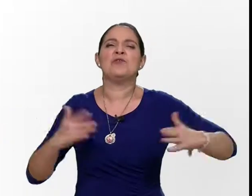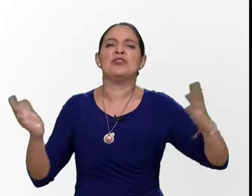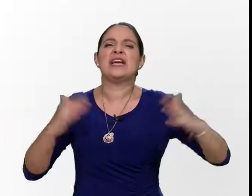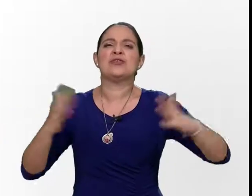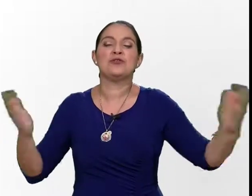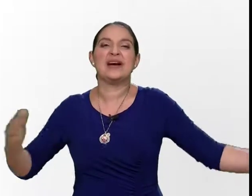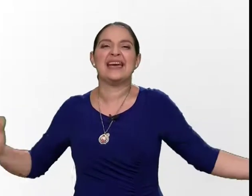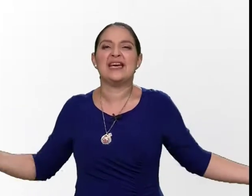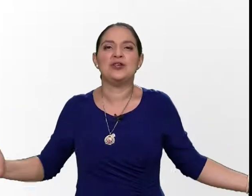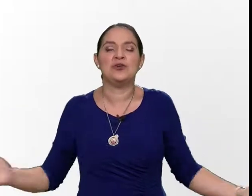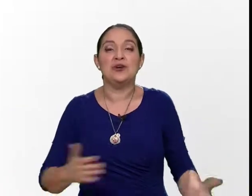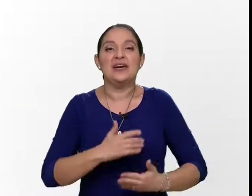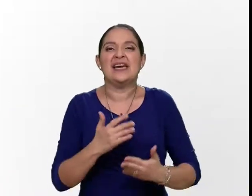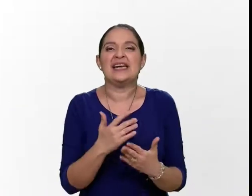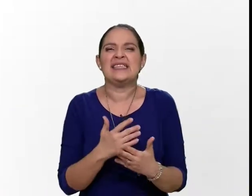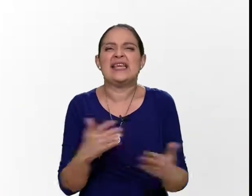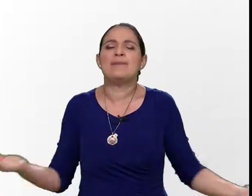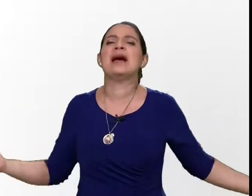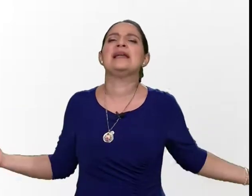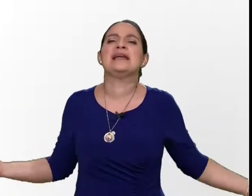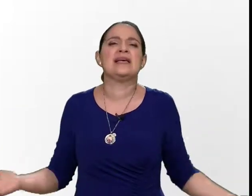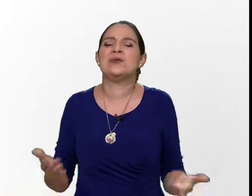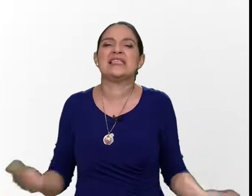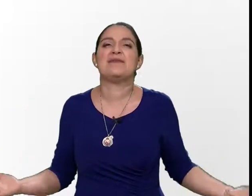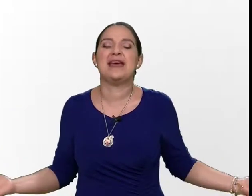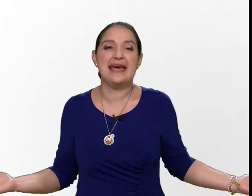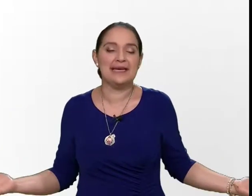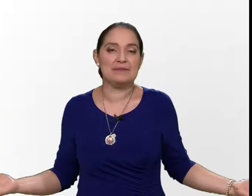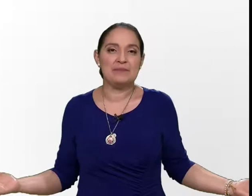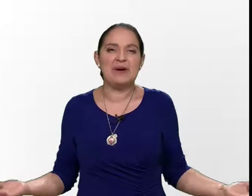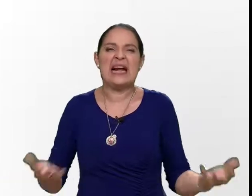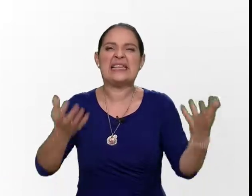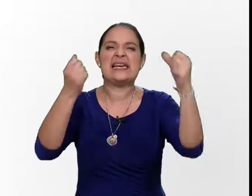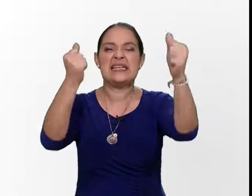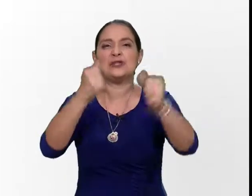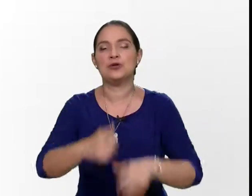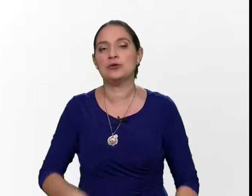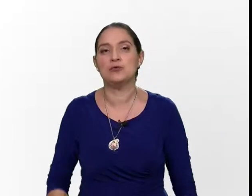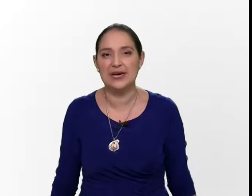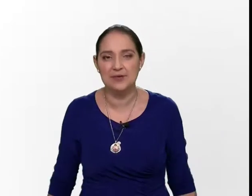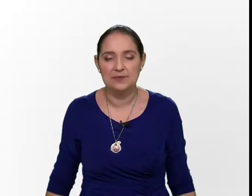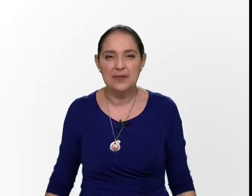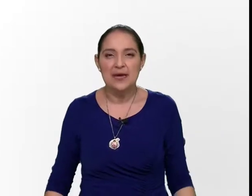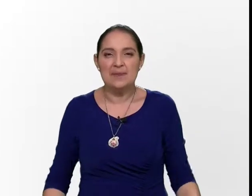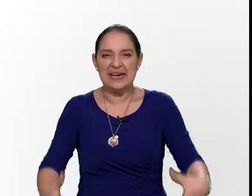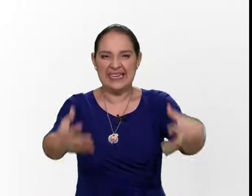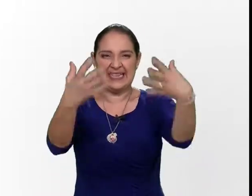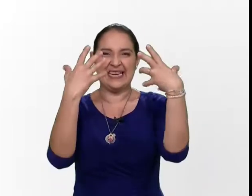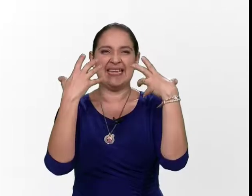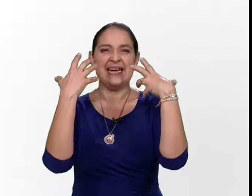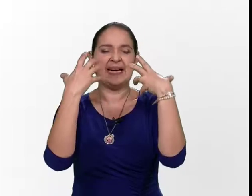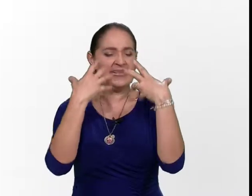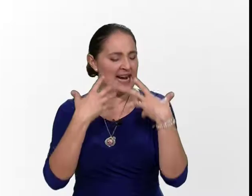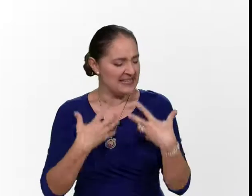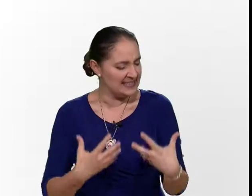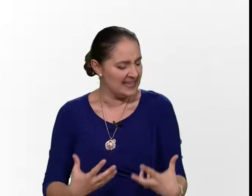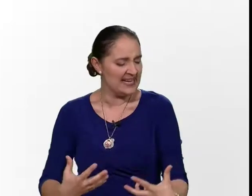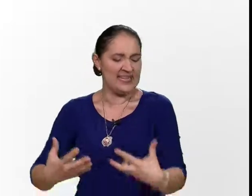bota todo aquello que está mal que no está bien para que se quede solo lo bueno para que se quede en la gracia del